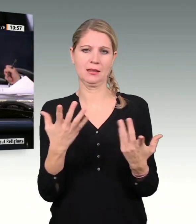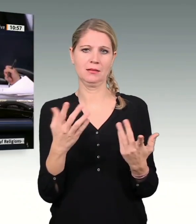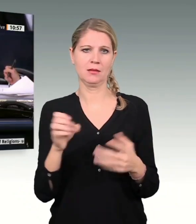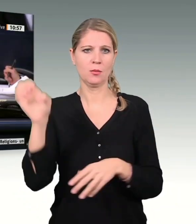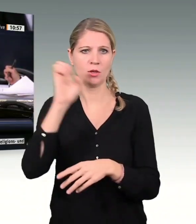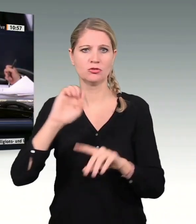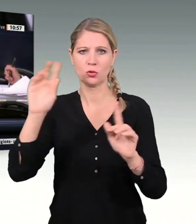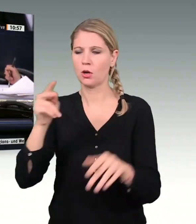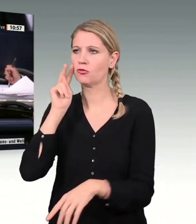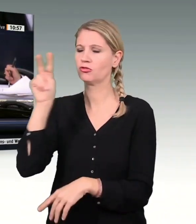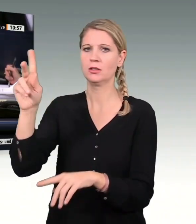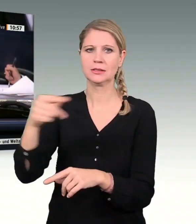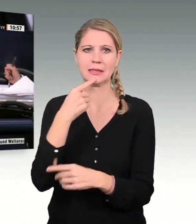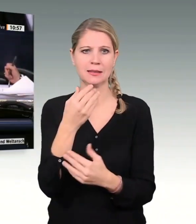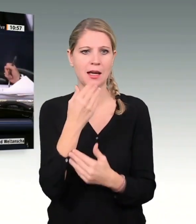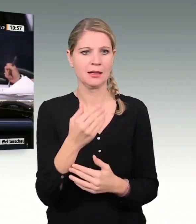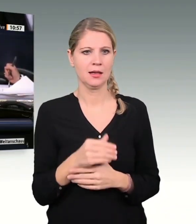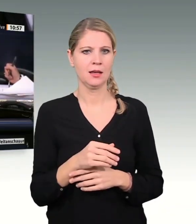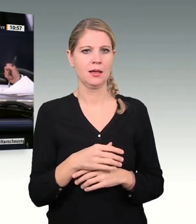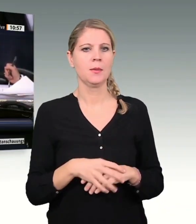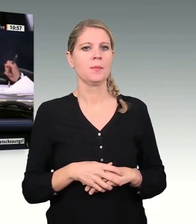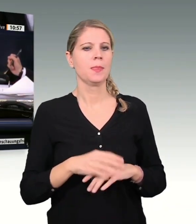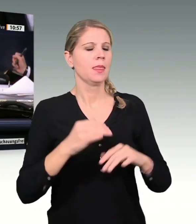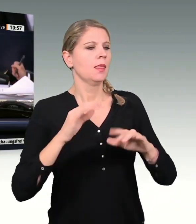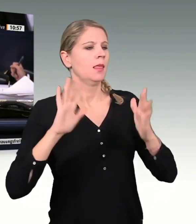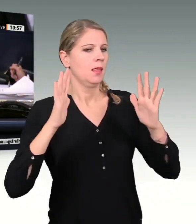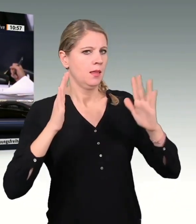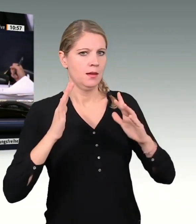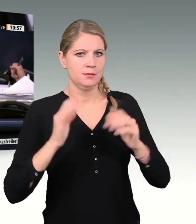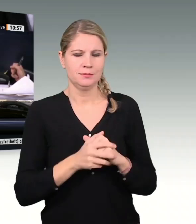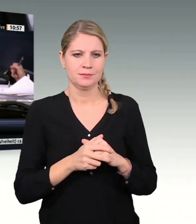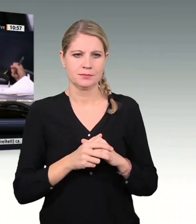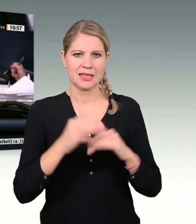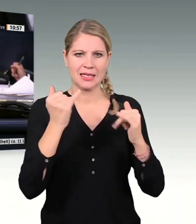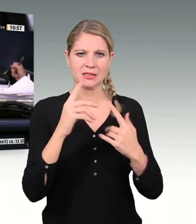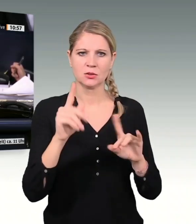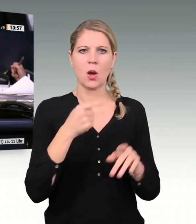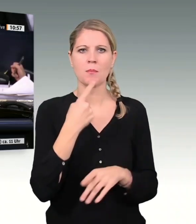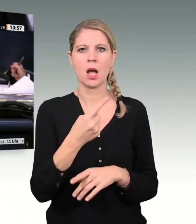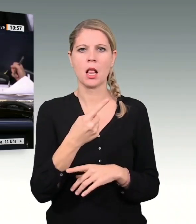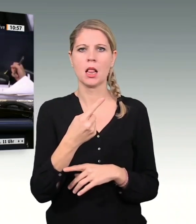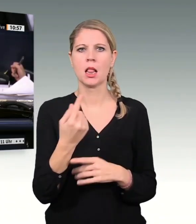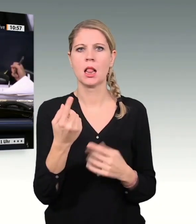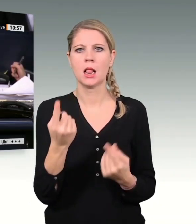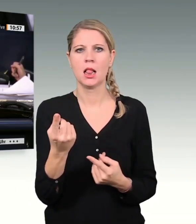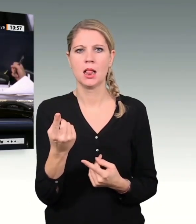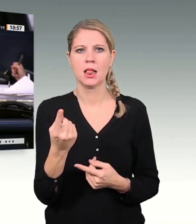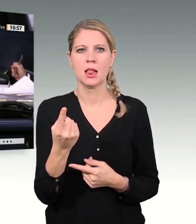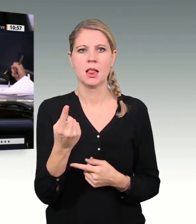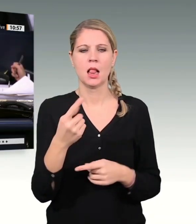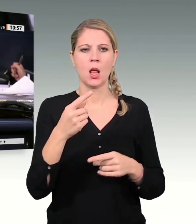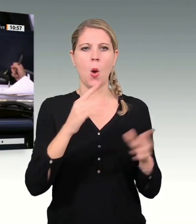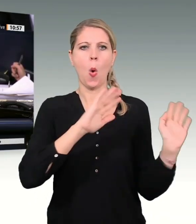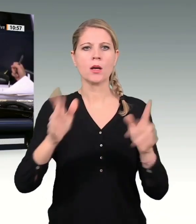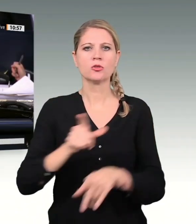Er hat ein Foto während der laufenden Plenarsitzung auf Facebook gepostet von dem Redner